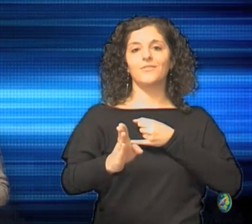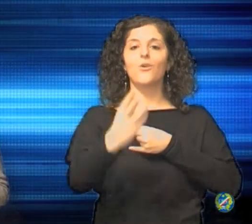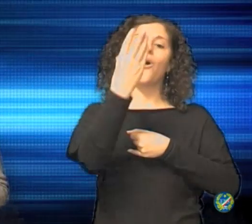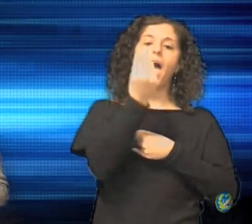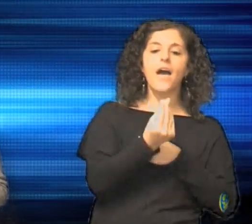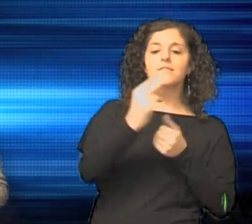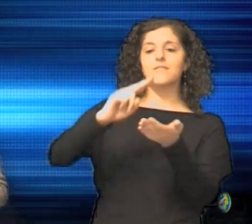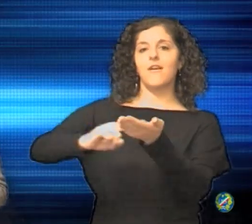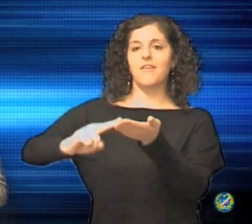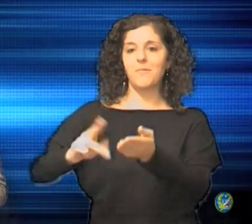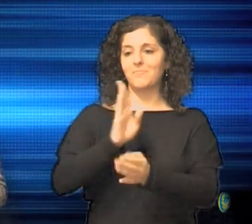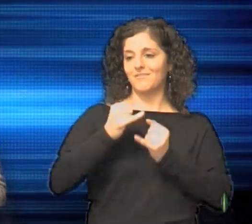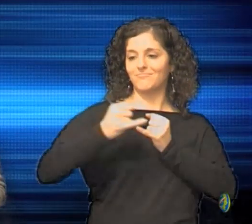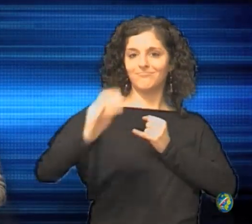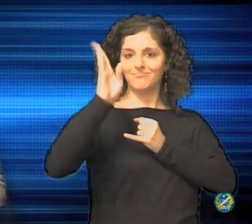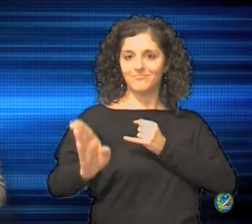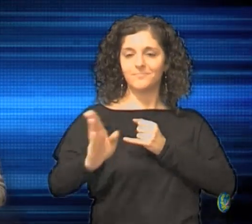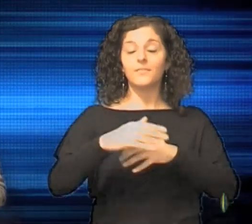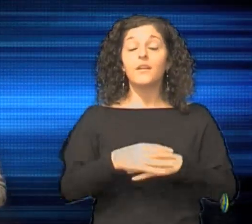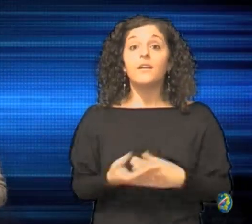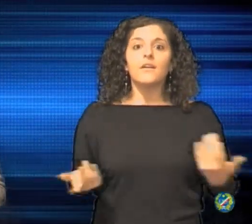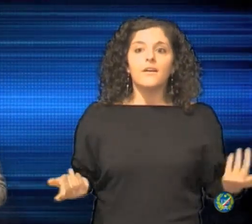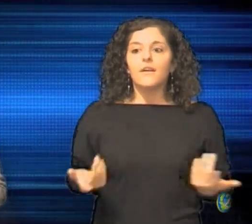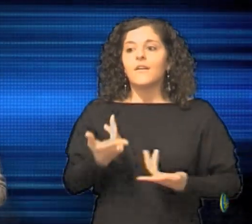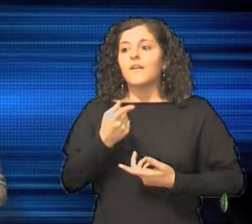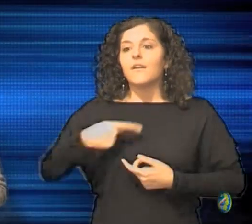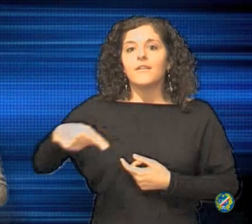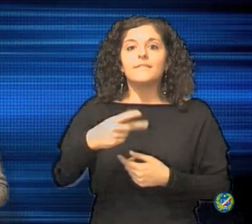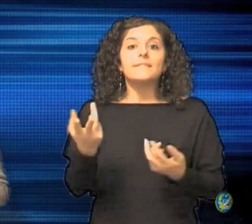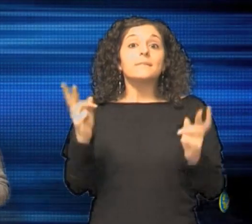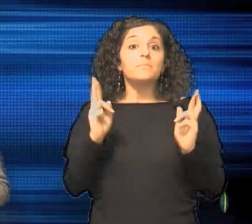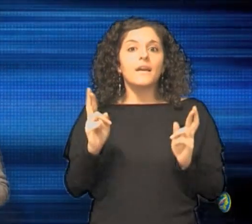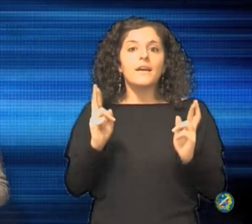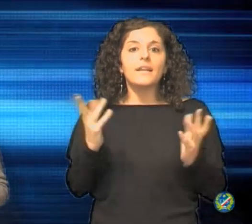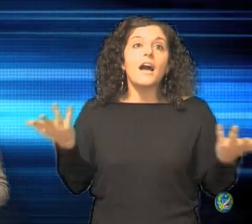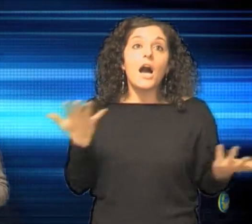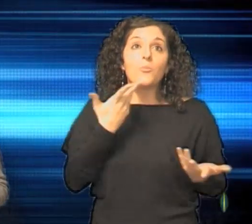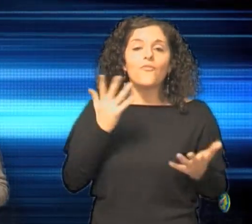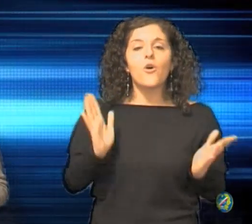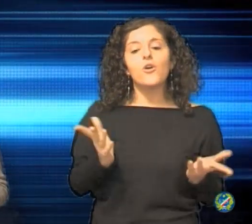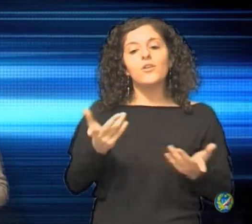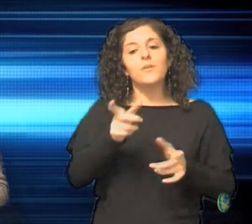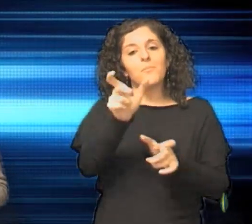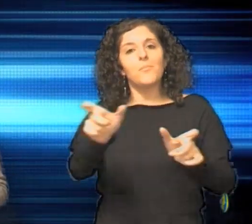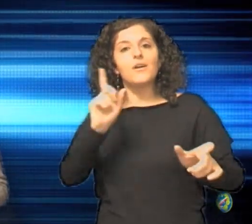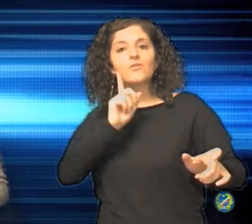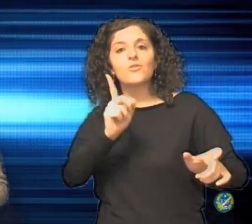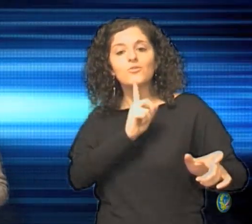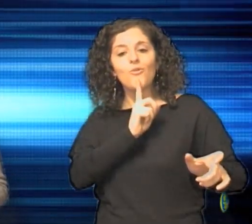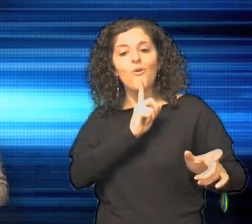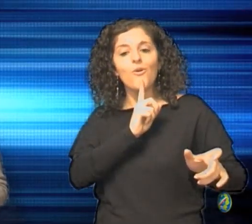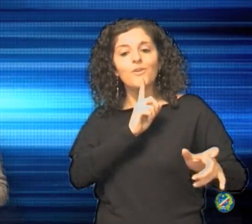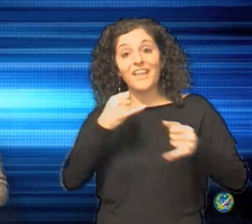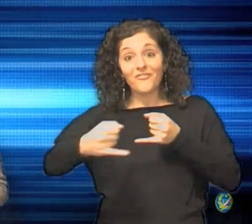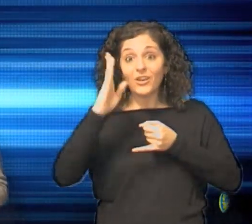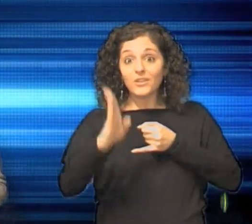-INPS, e che speriamo, almeno delle intenzioni, possa aiutare i sordi nel